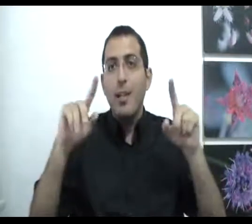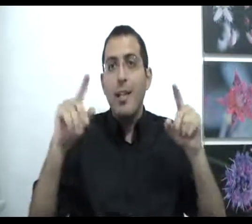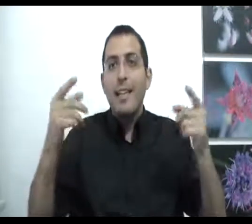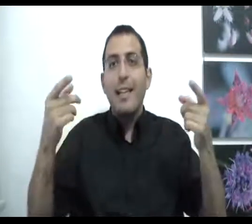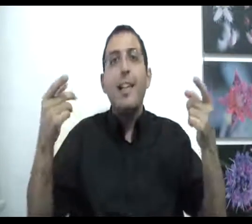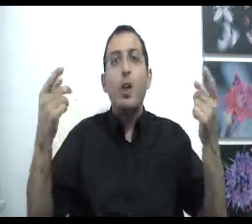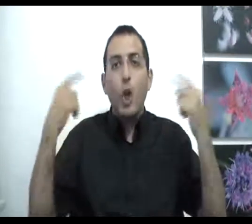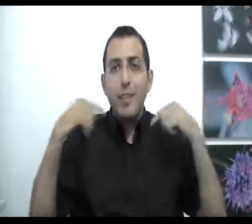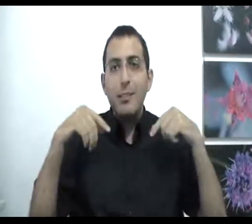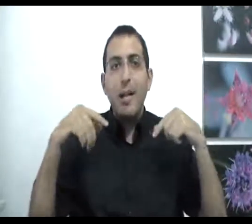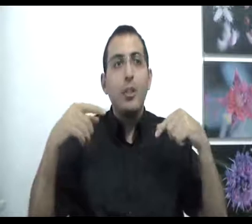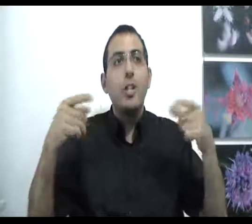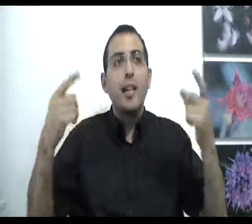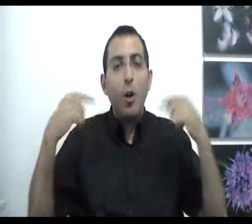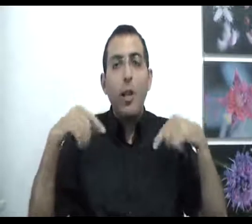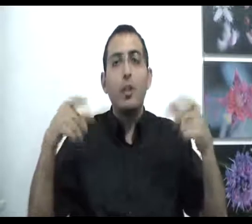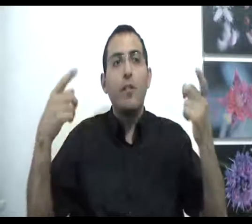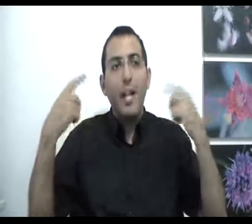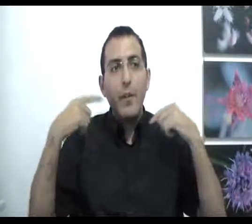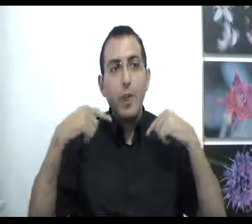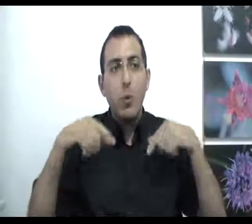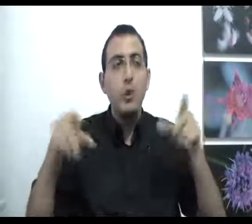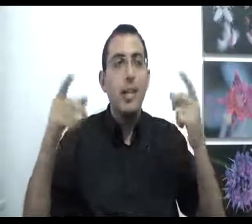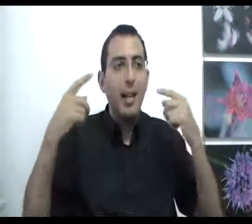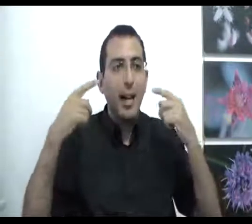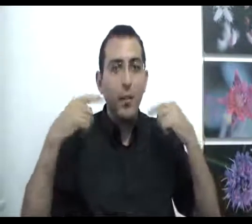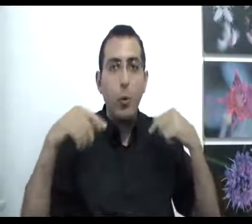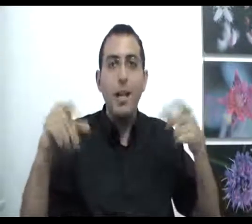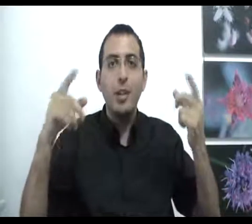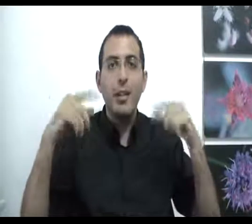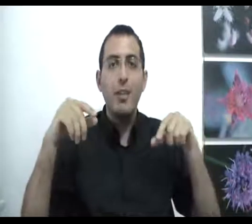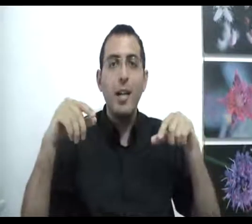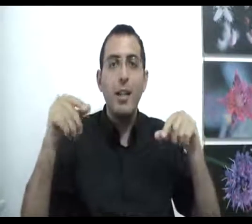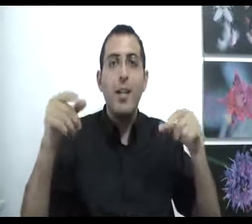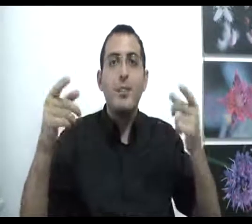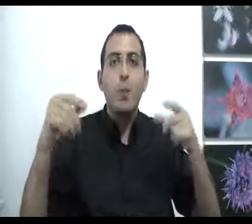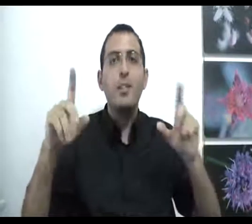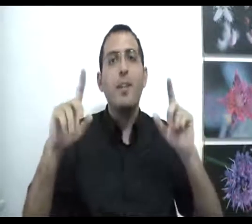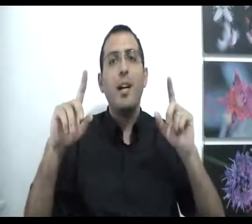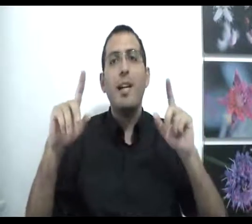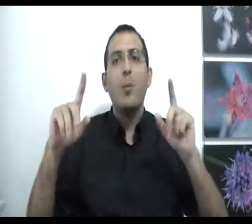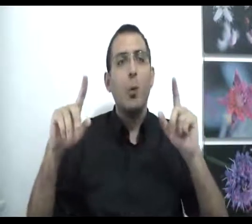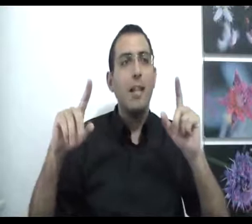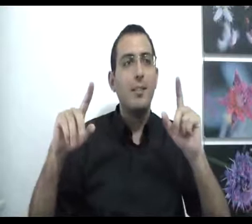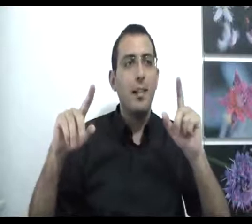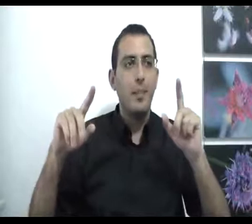כי כל זמן שאתה יכול לחשוב על האפשרות ההפוכה של הדבר, זה אומר שהדבר עדיין לא מוחלט אצלך.